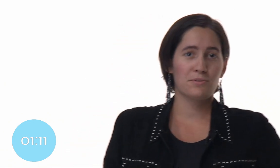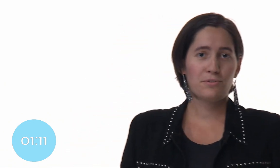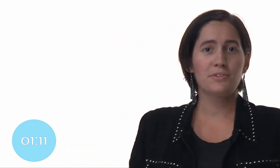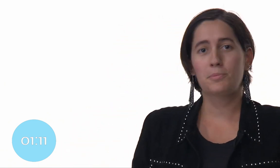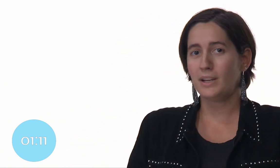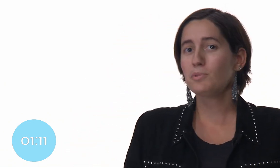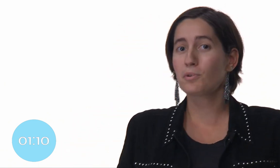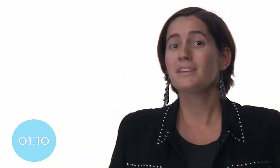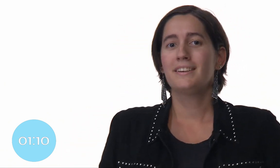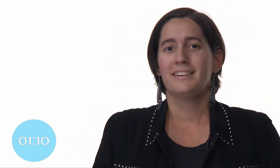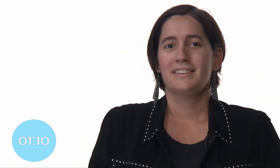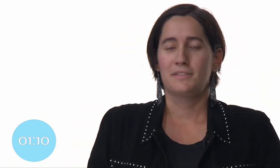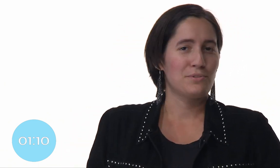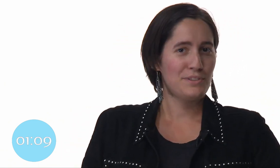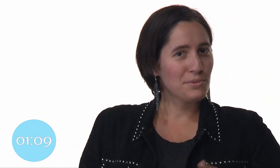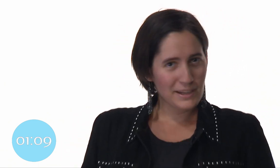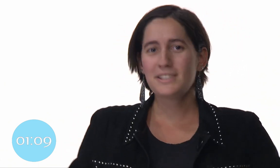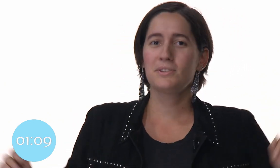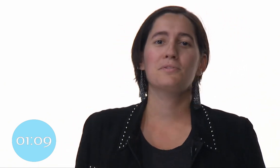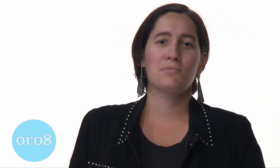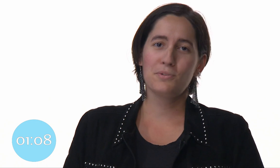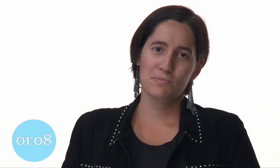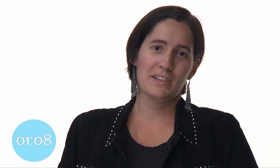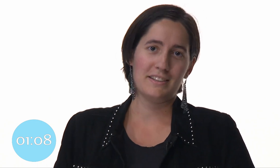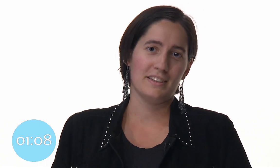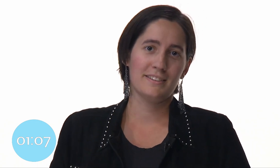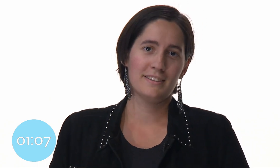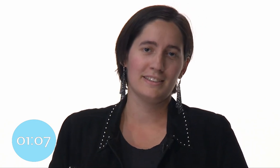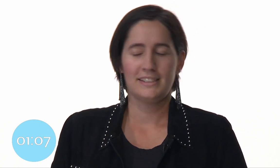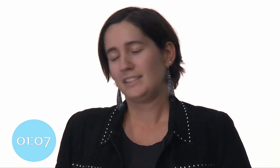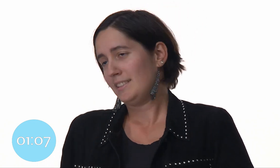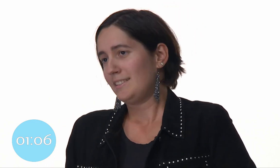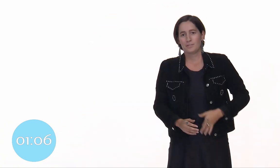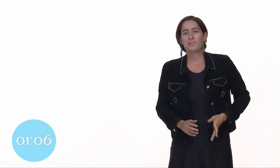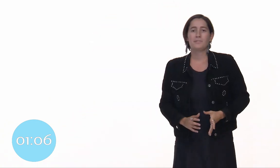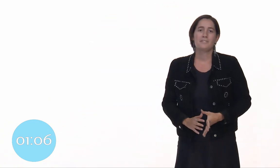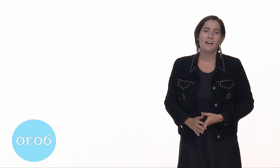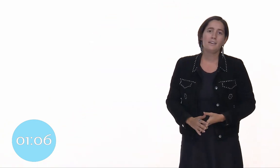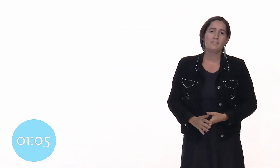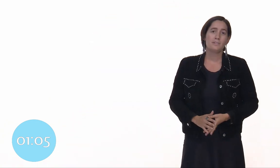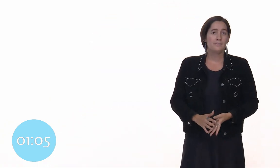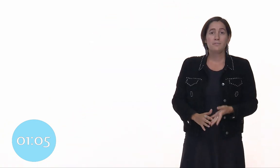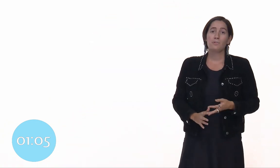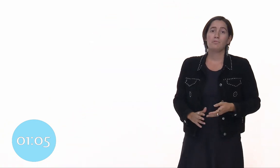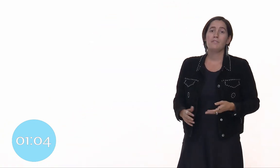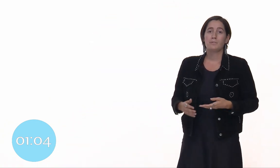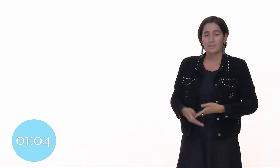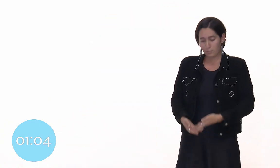solution à notre problème de bruit. Il vous suffit de badigeonner vos murs de mousse à raser. Sauf qu'en faisant ça, vous allez vite vous retrouver avec une simple